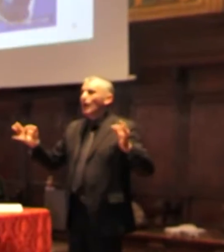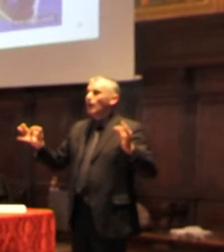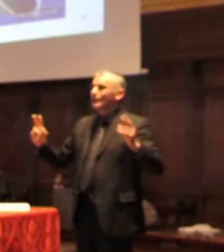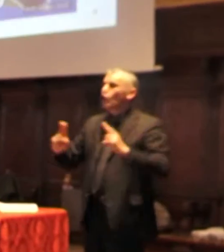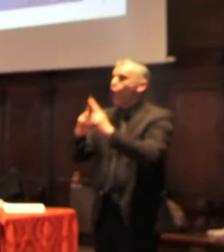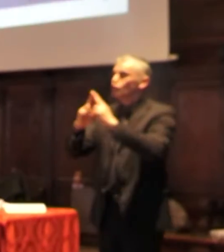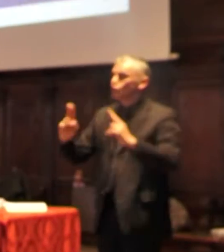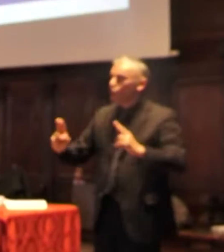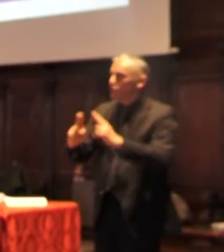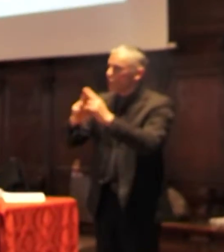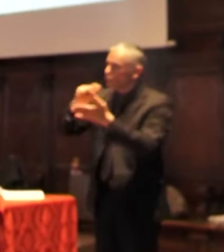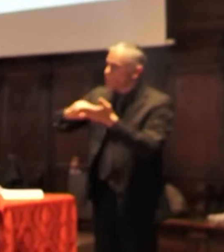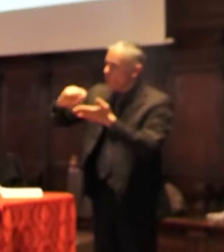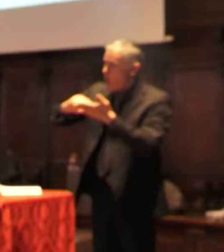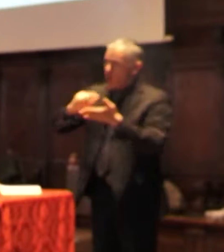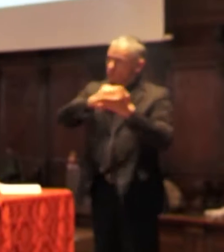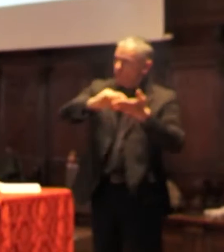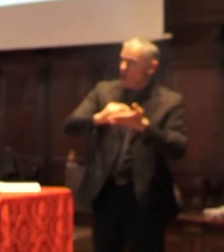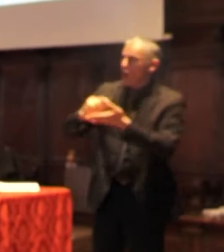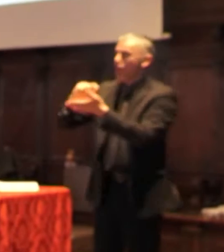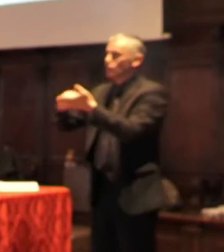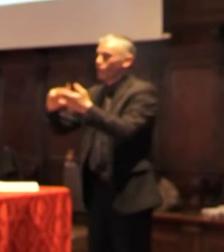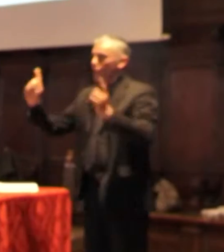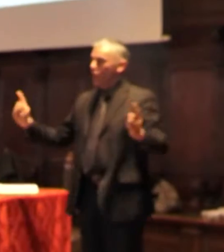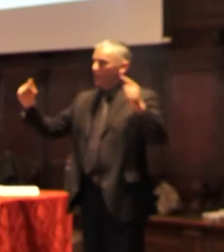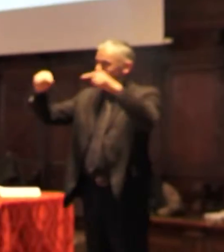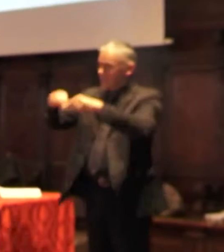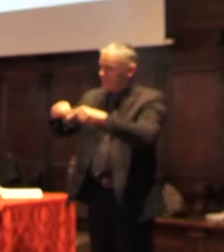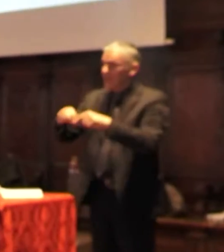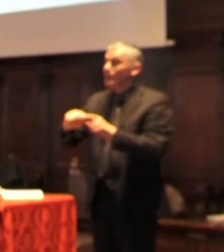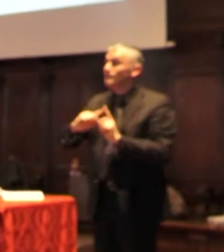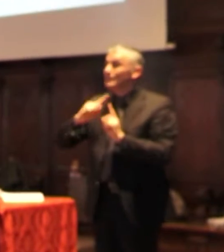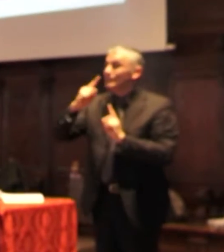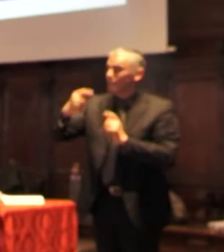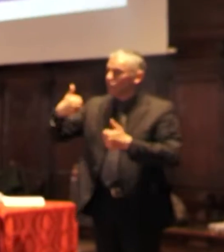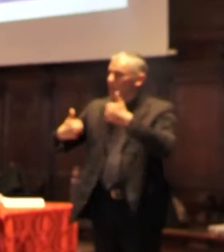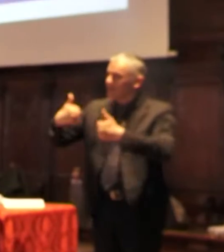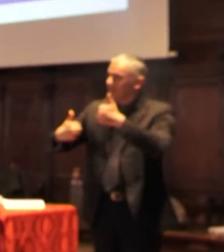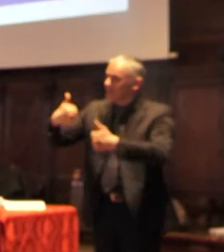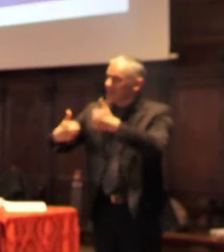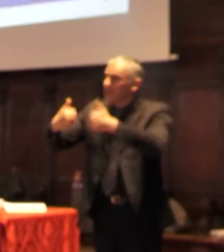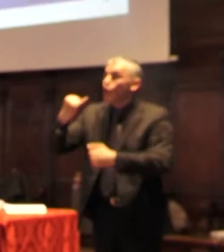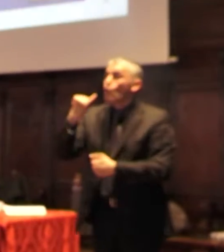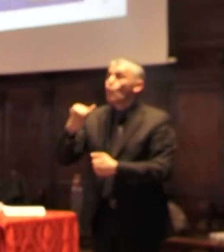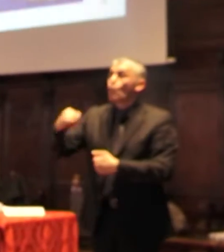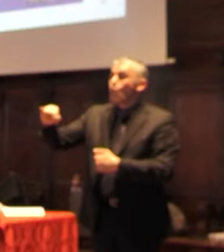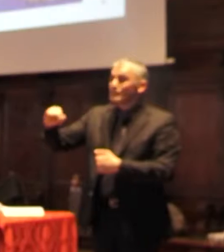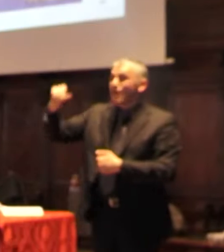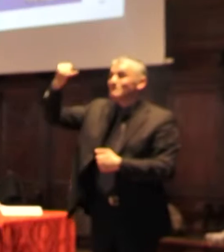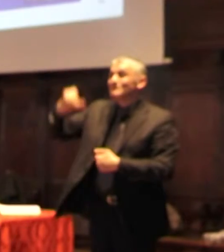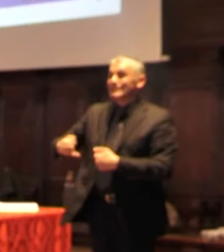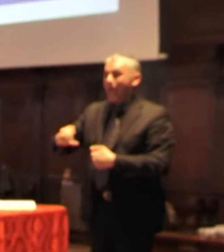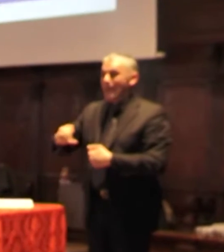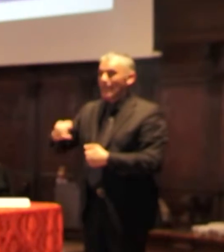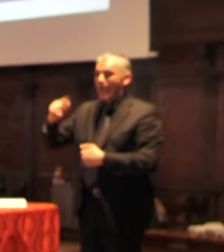istituzionali e organizzazioni delle persone con disabilità Il vero obiettivo però, per il quale il seminario farà da base di partenza è la stipula di un